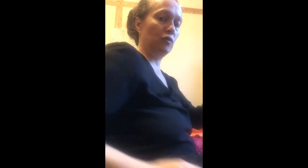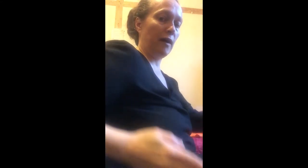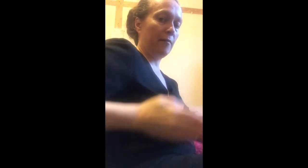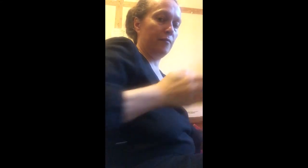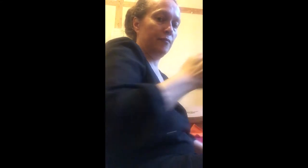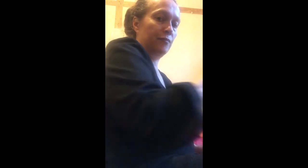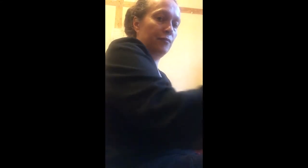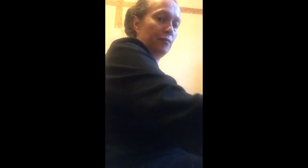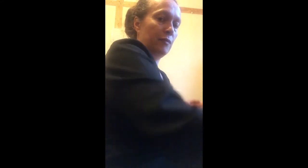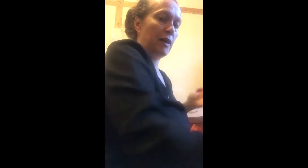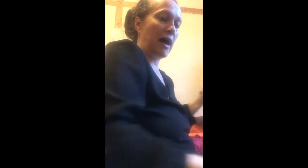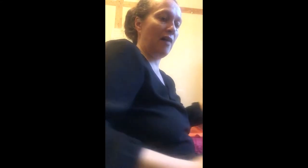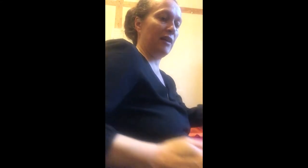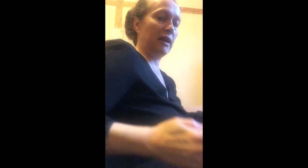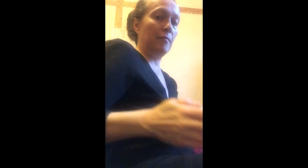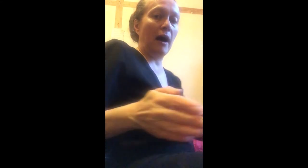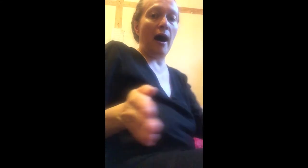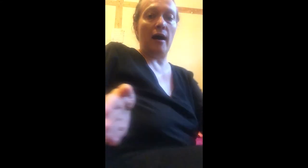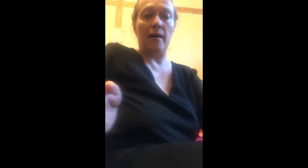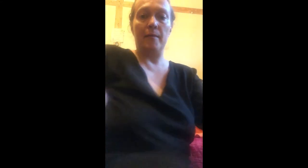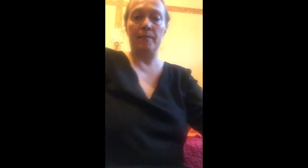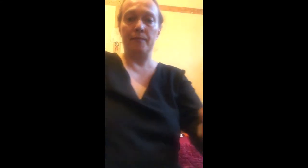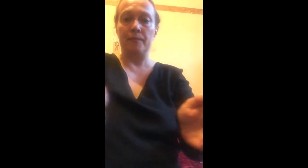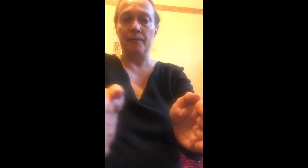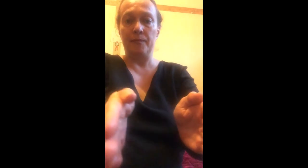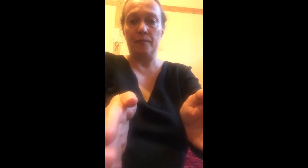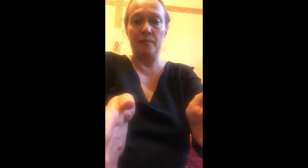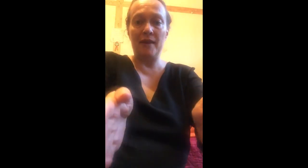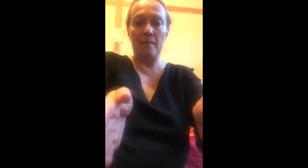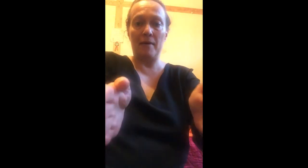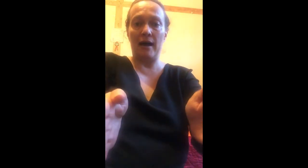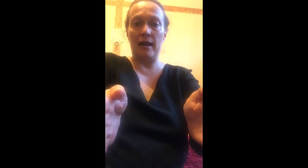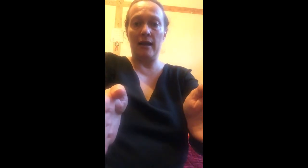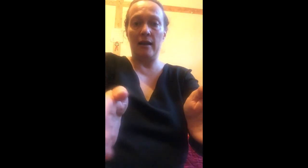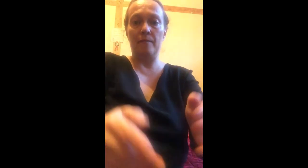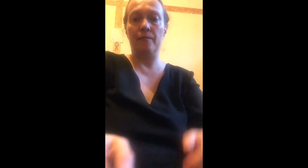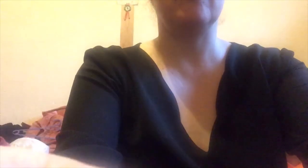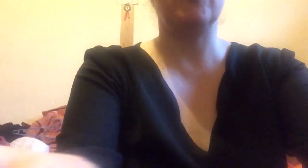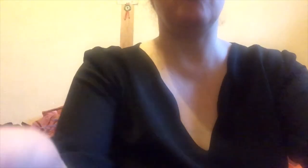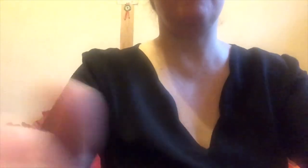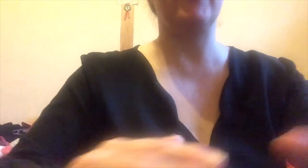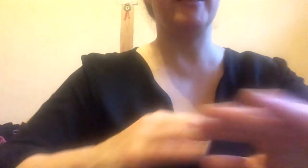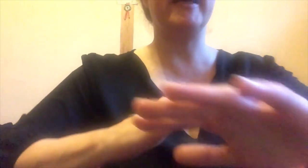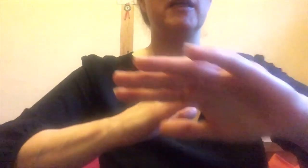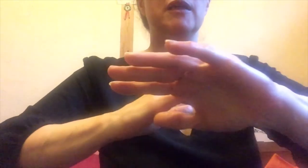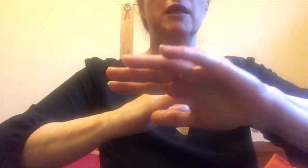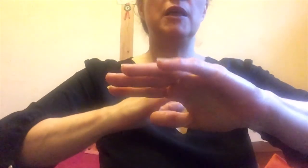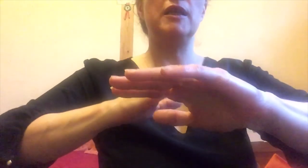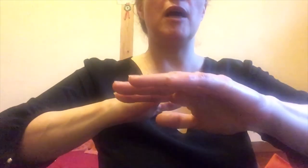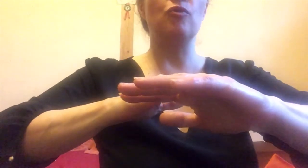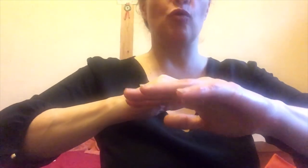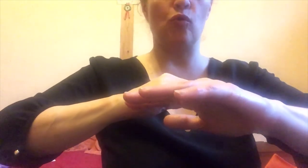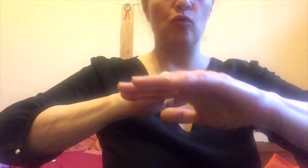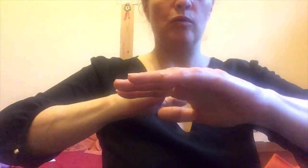train avec les bras bien parallèles. Enfin, il y a le rouleau